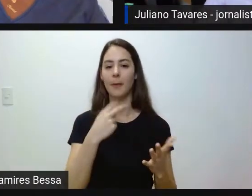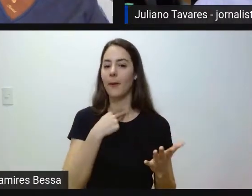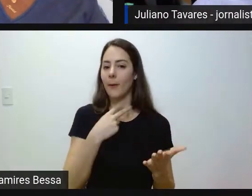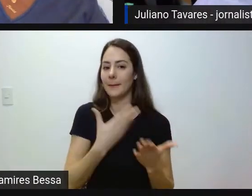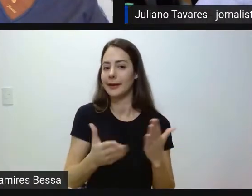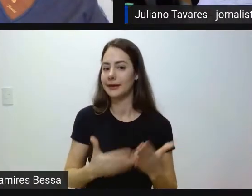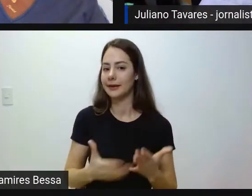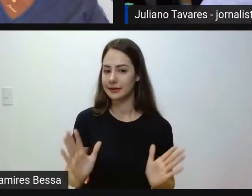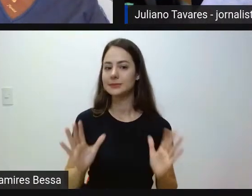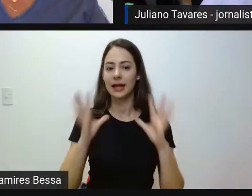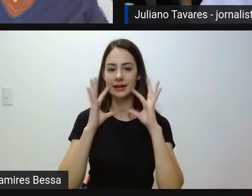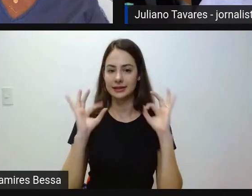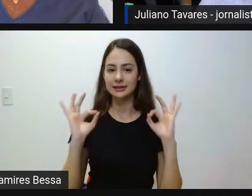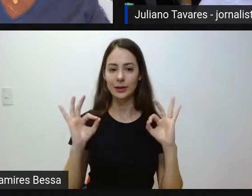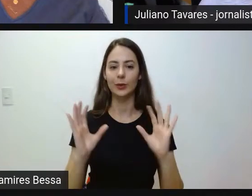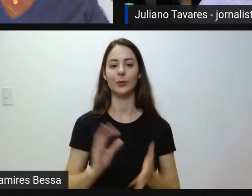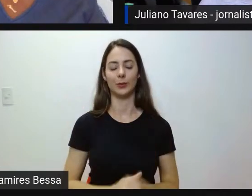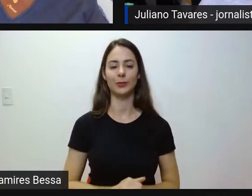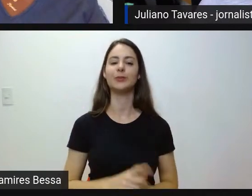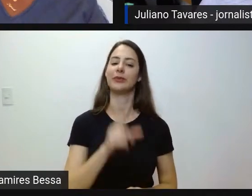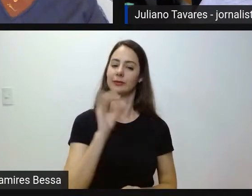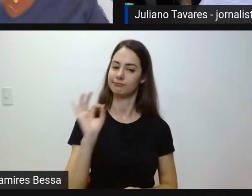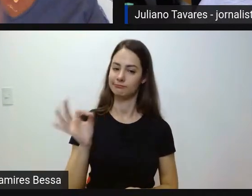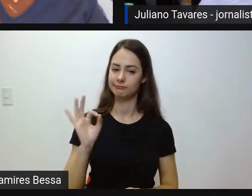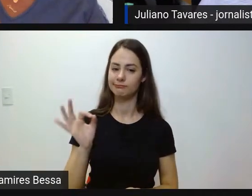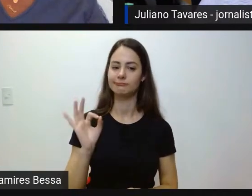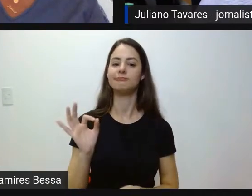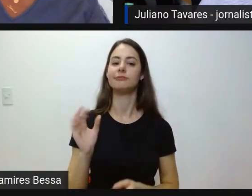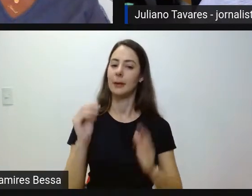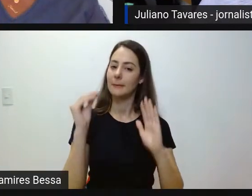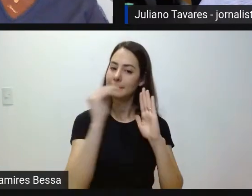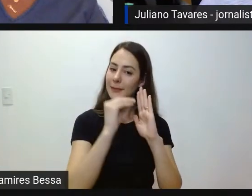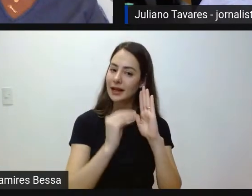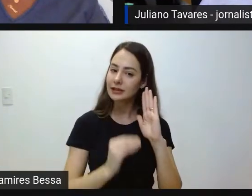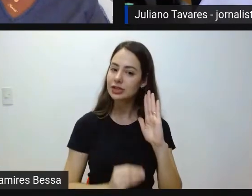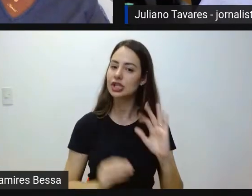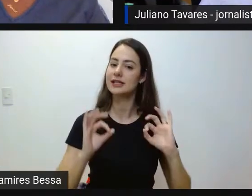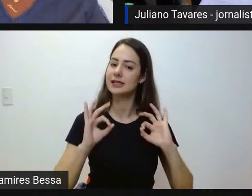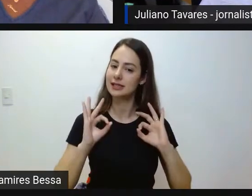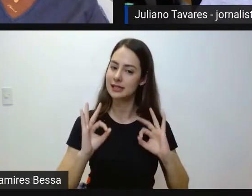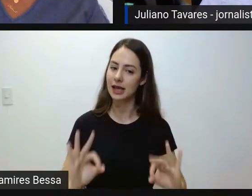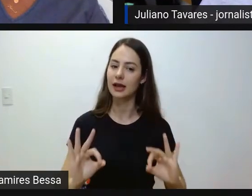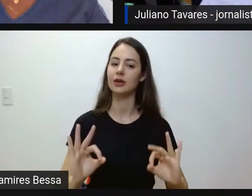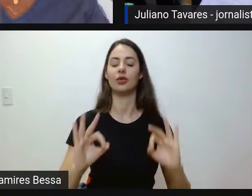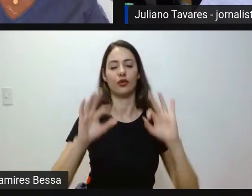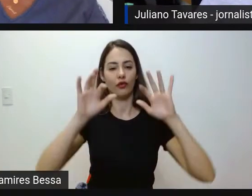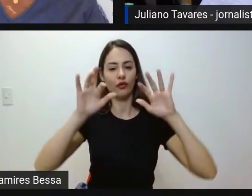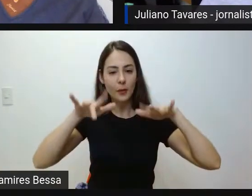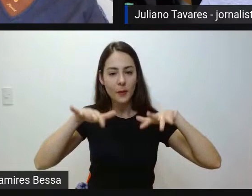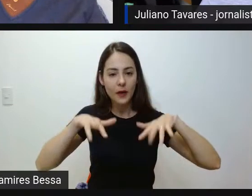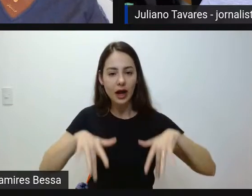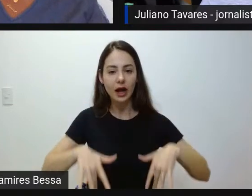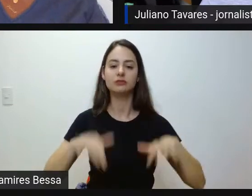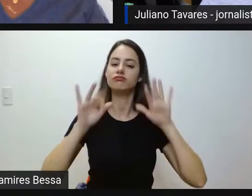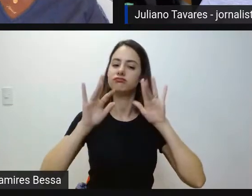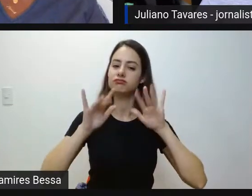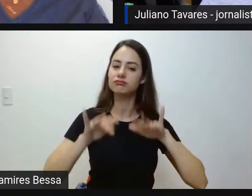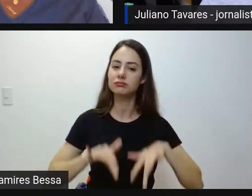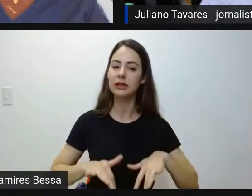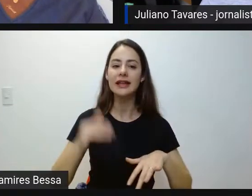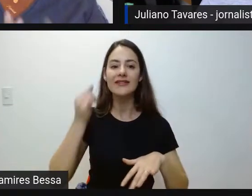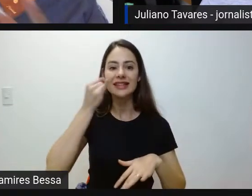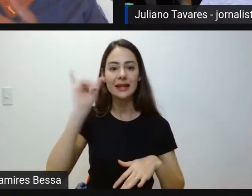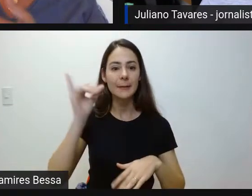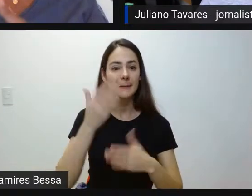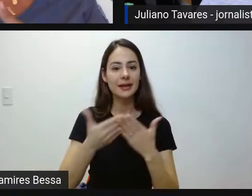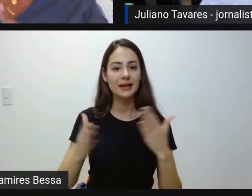tem que ficar atento a essas coisas. Exatamente. Preencher corretamente o formulário de inscrição, não perder o